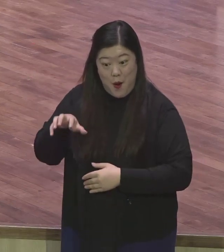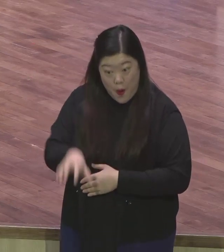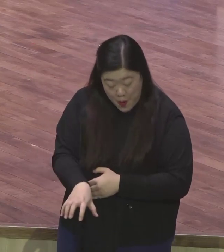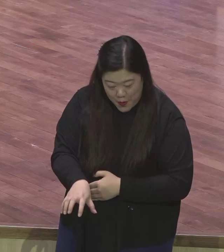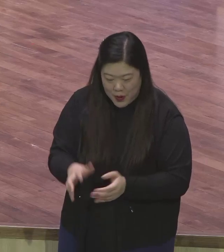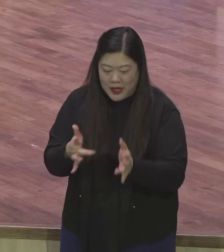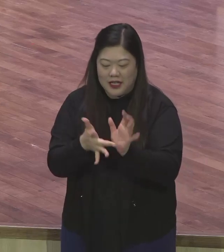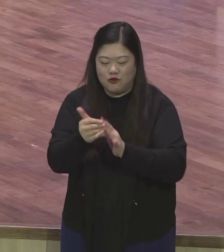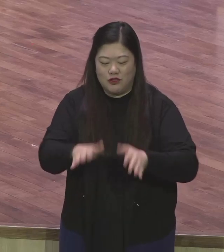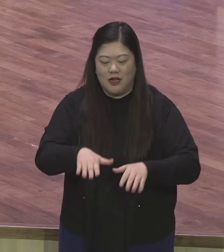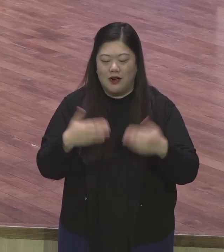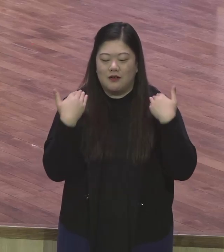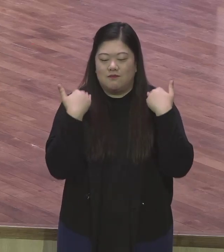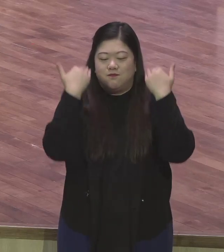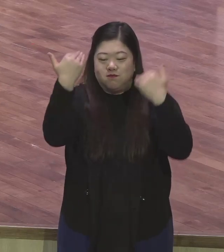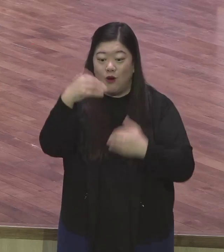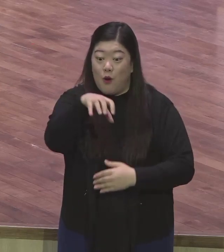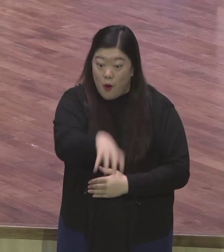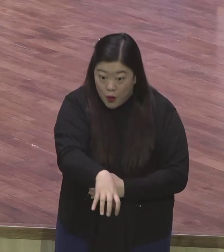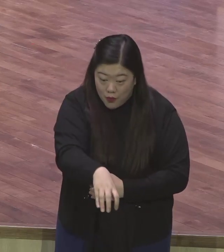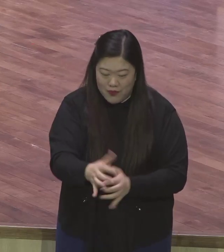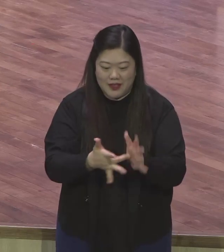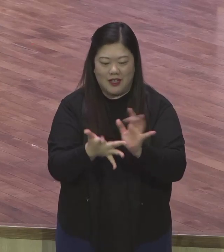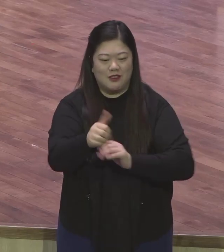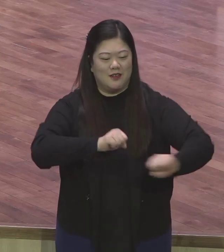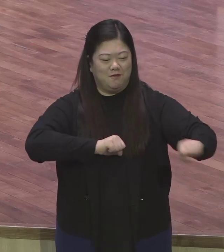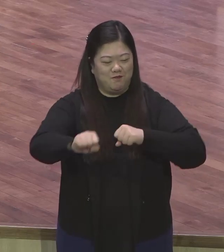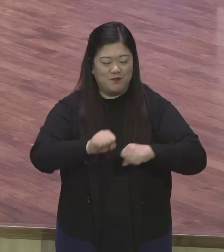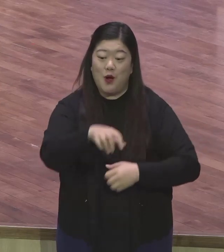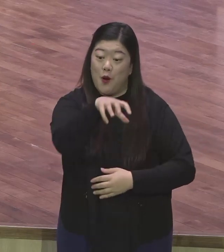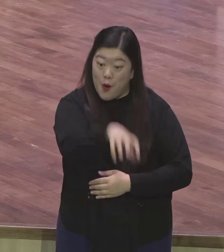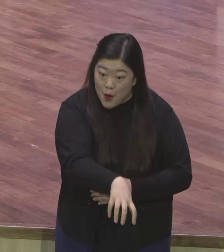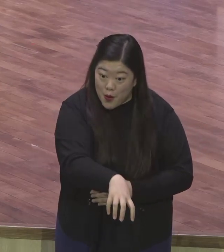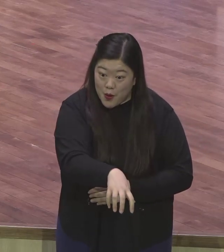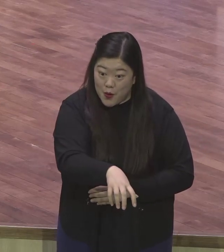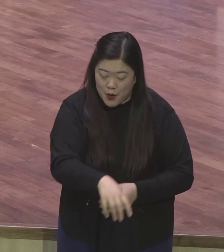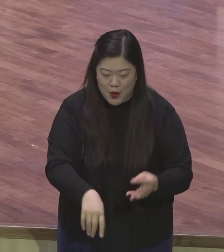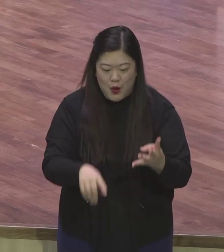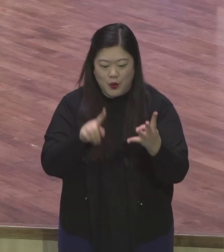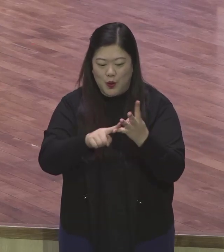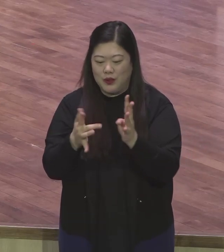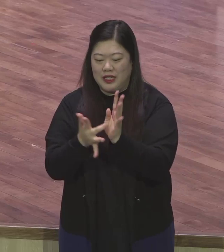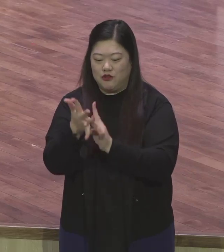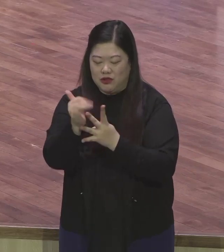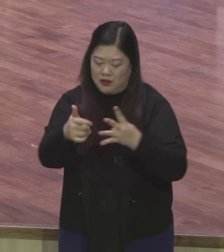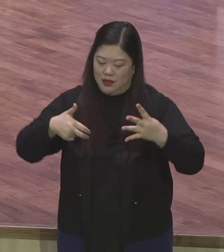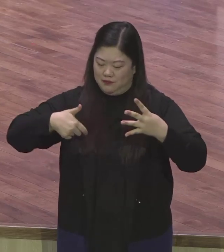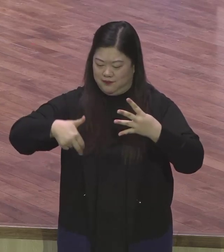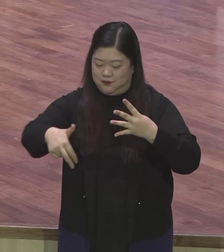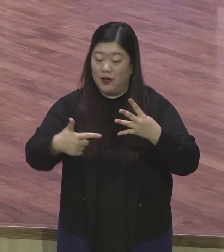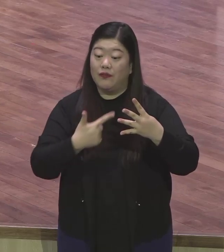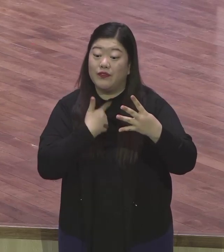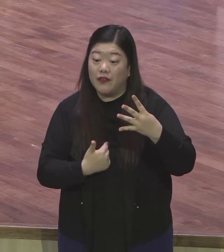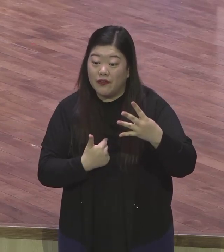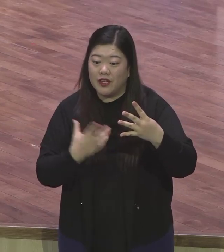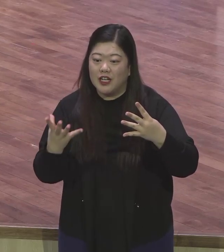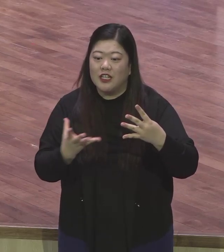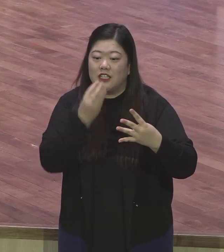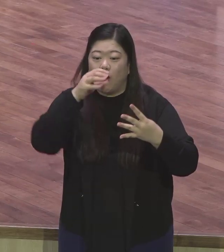예수님이 살아가신 곳 예수님이 그렇게 걸어가신 길을 쫙 그런 성지순례를 내년 4월에 가려고 오늘